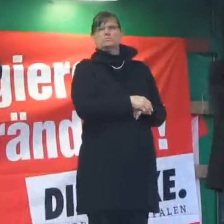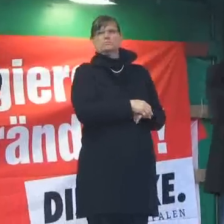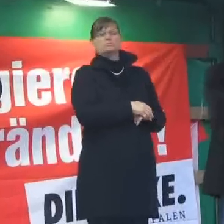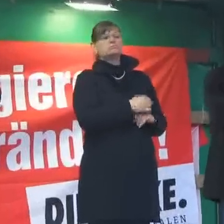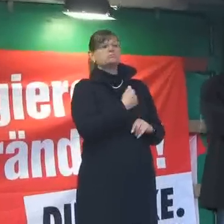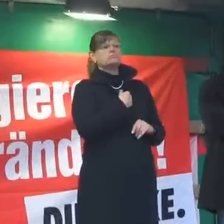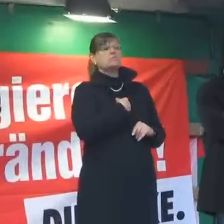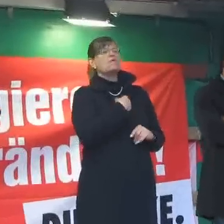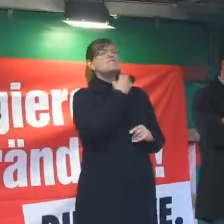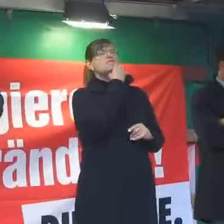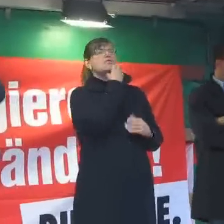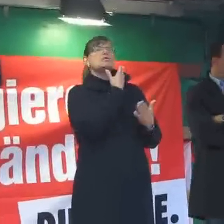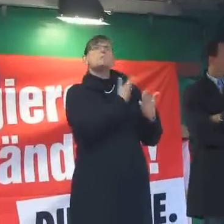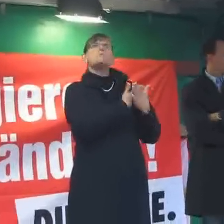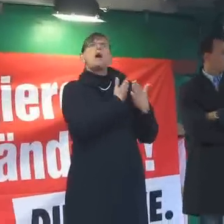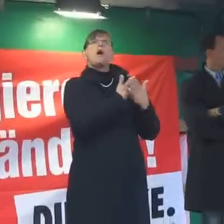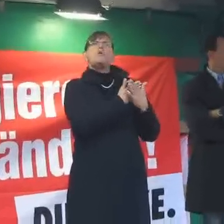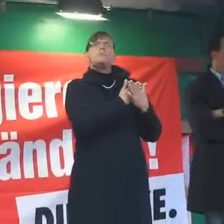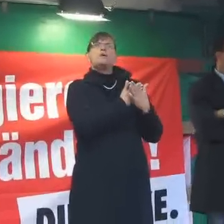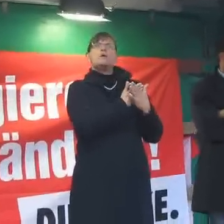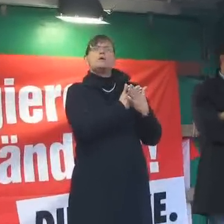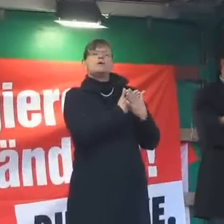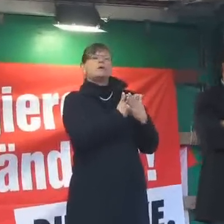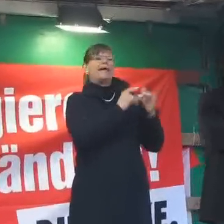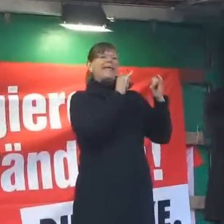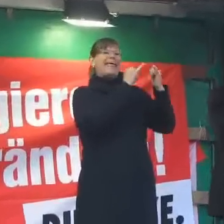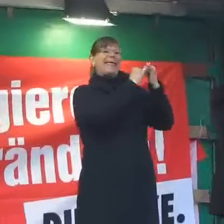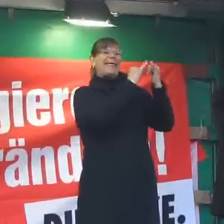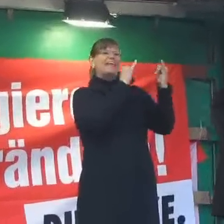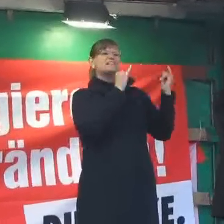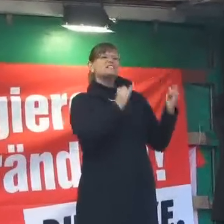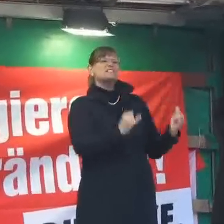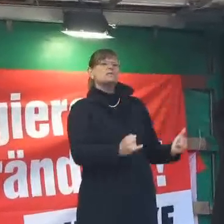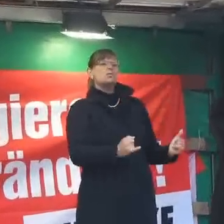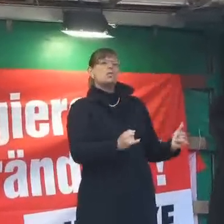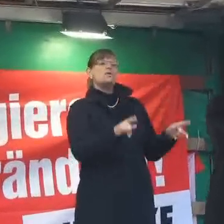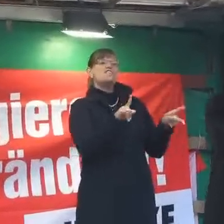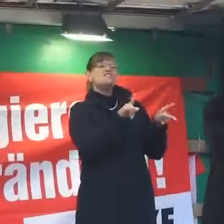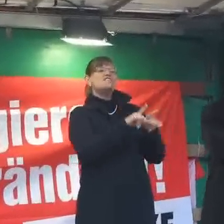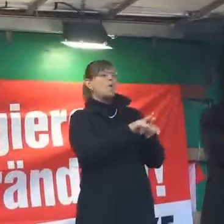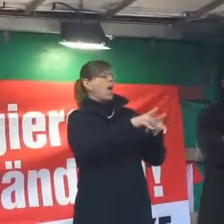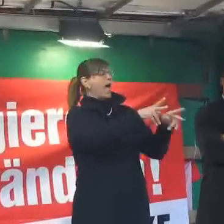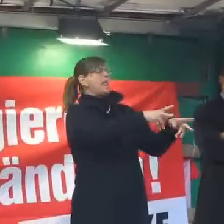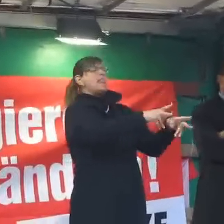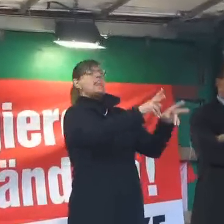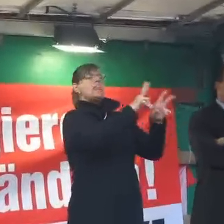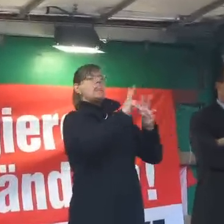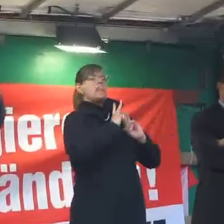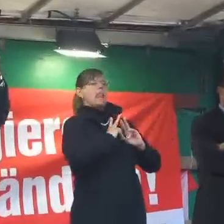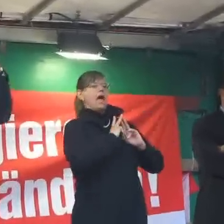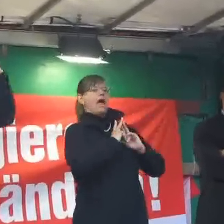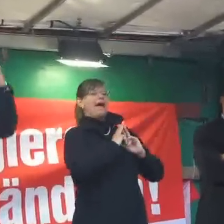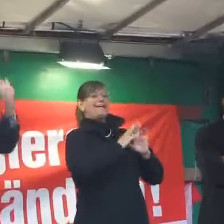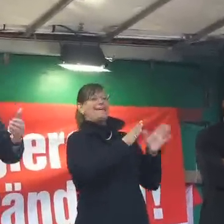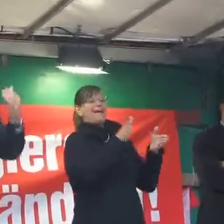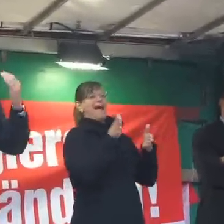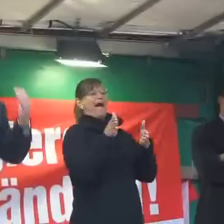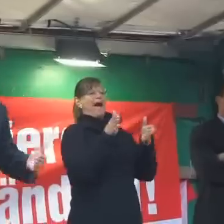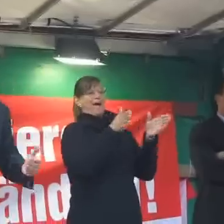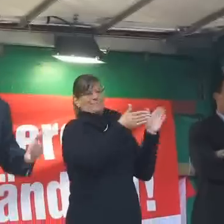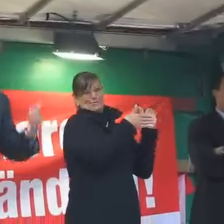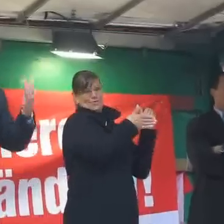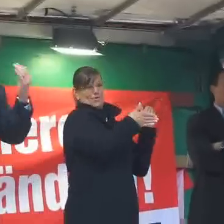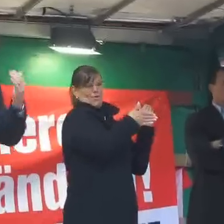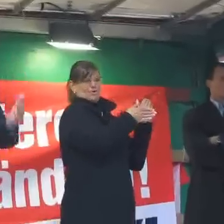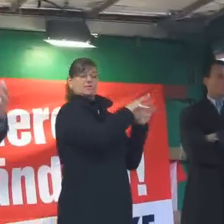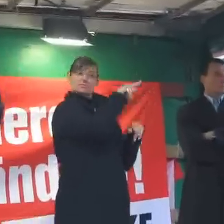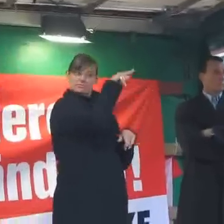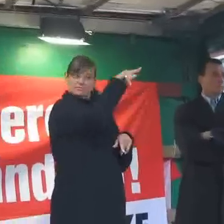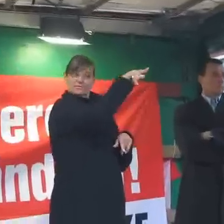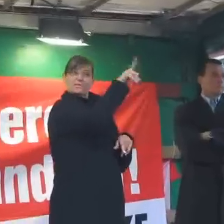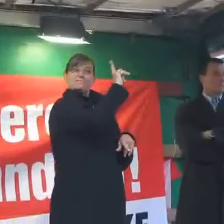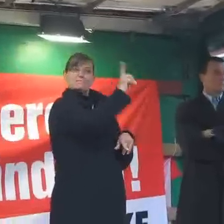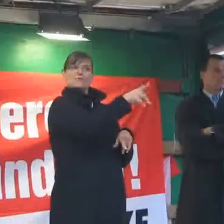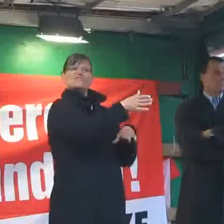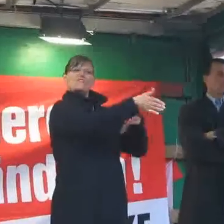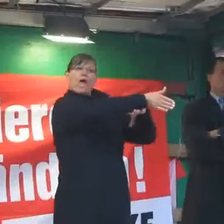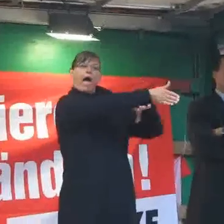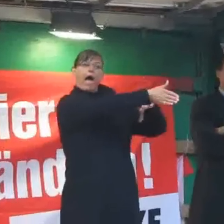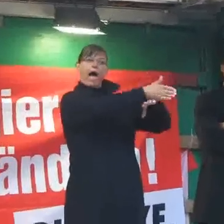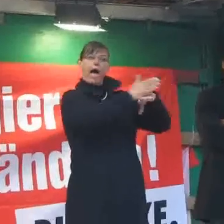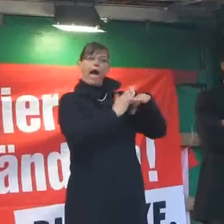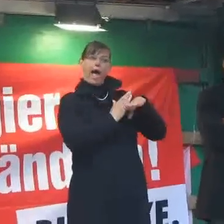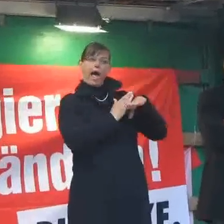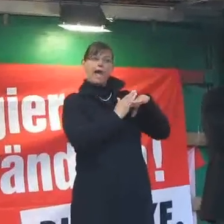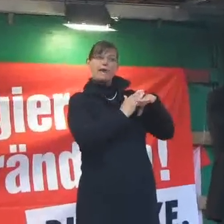beispielsweise das Institut des Leihabgeordneten gäbe, der also für die halben Diäten arbeiten müsste. Ich